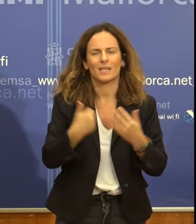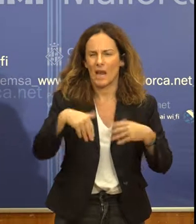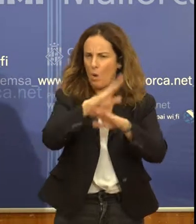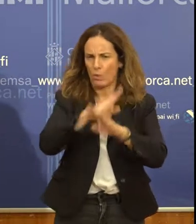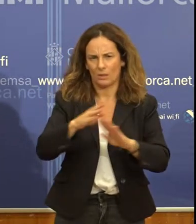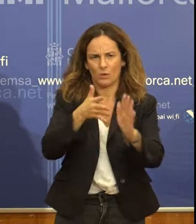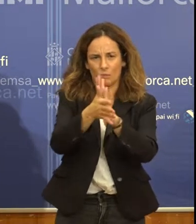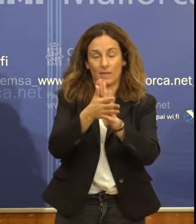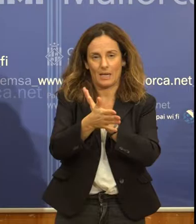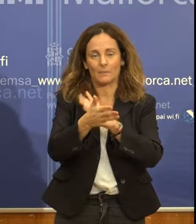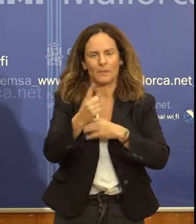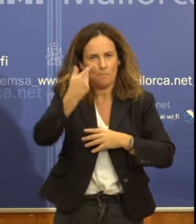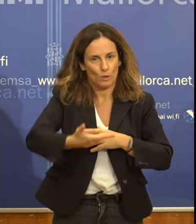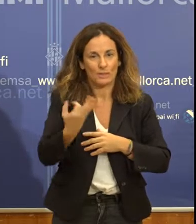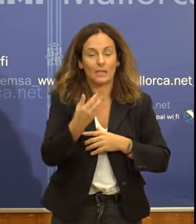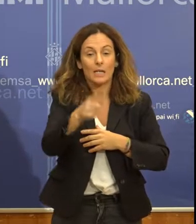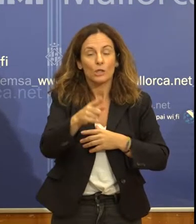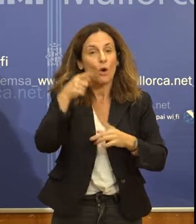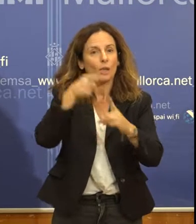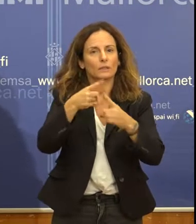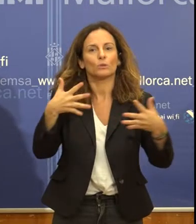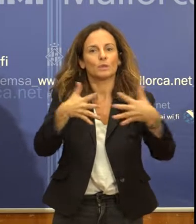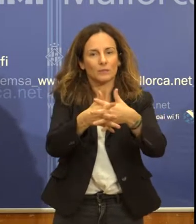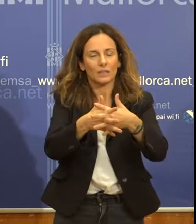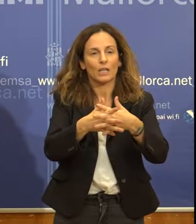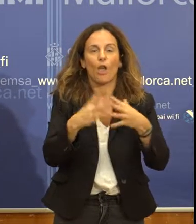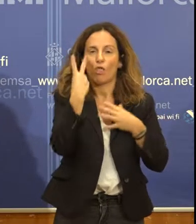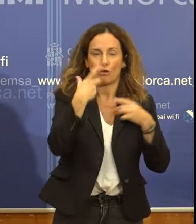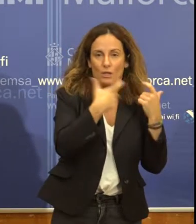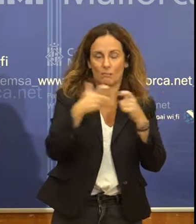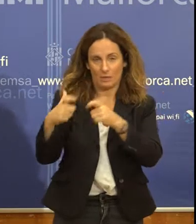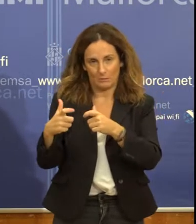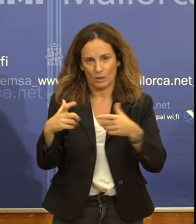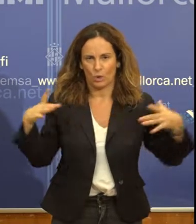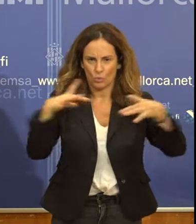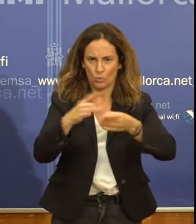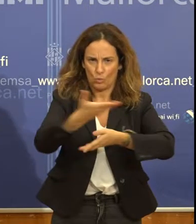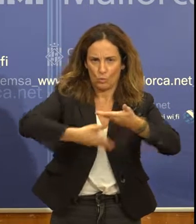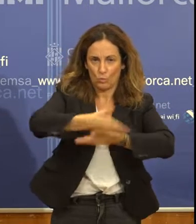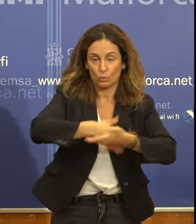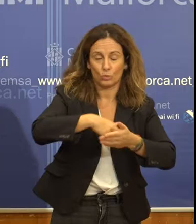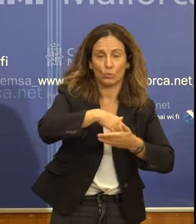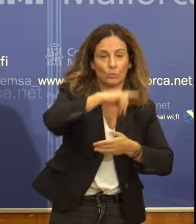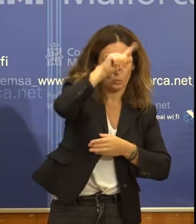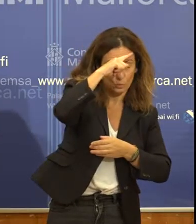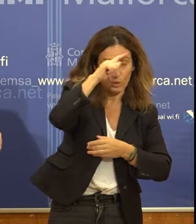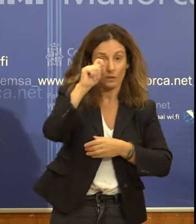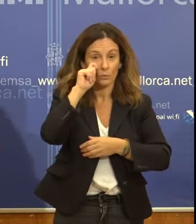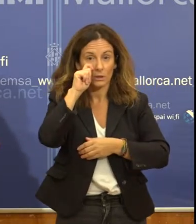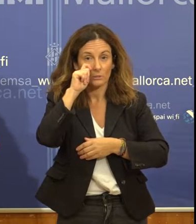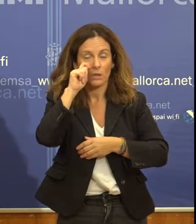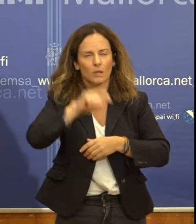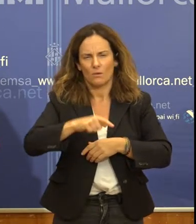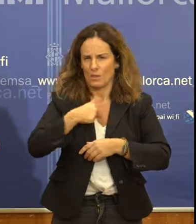objectiu transversal, en el qual han treballat conjuntament dos departaments, cultura i turisme. I vull fer un